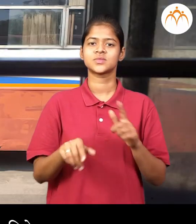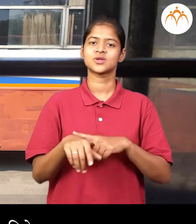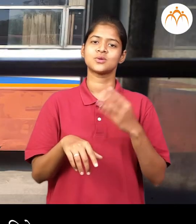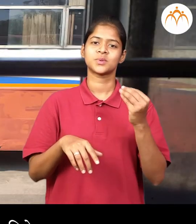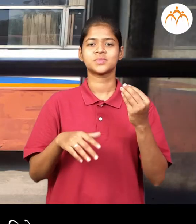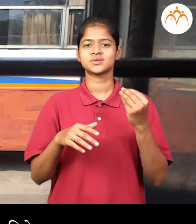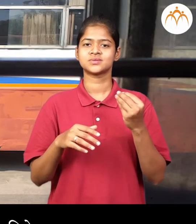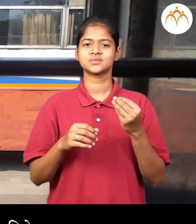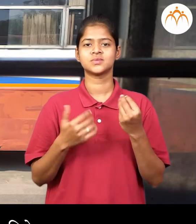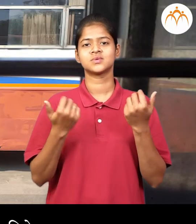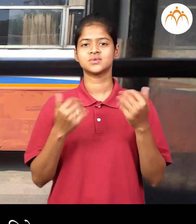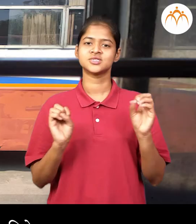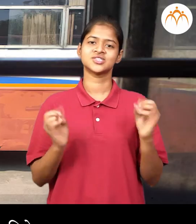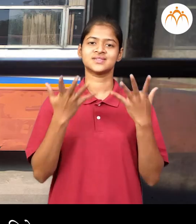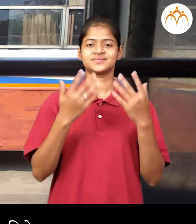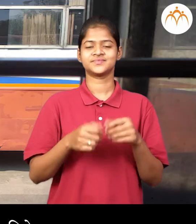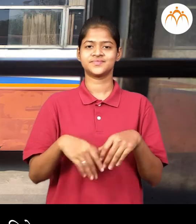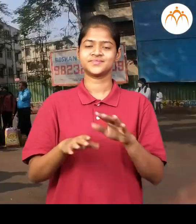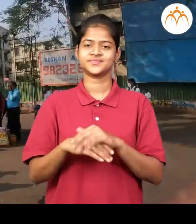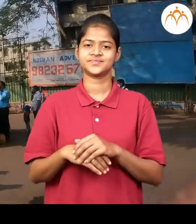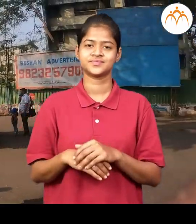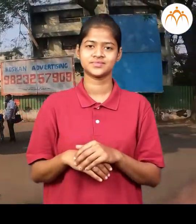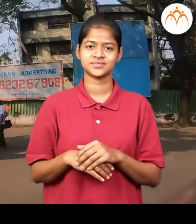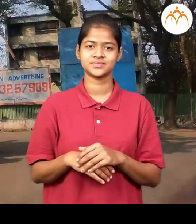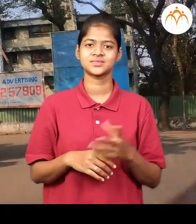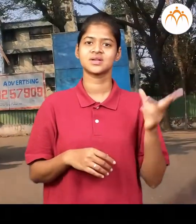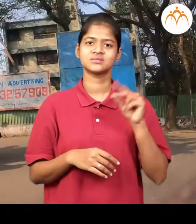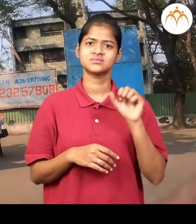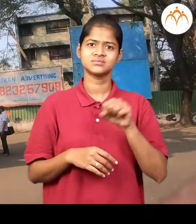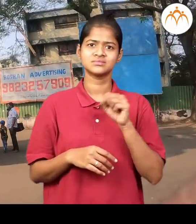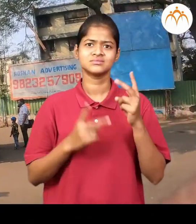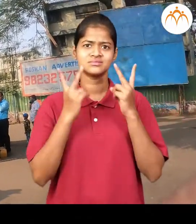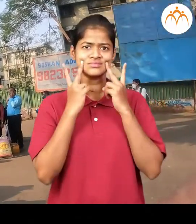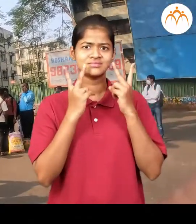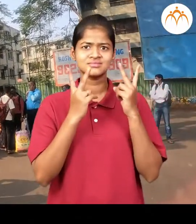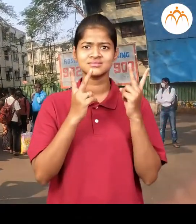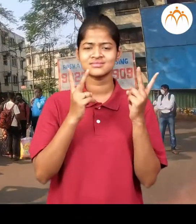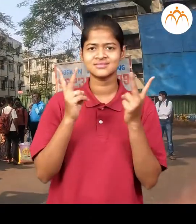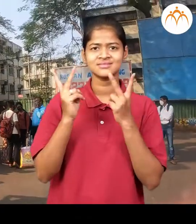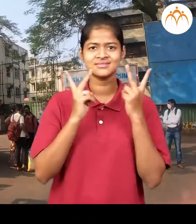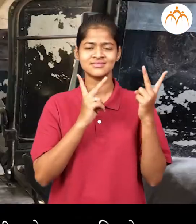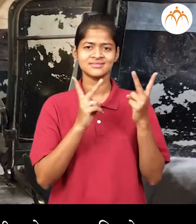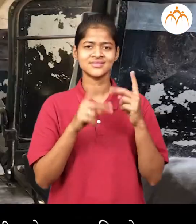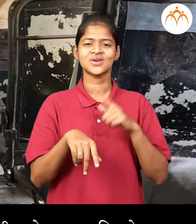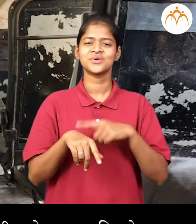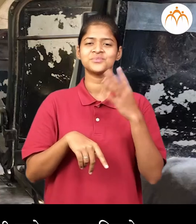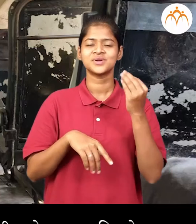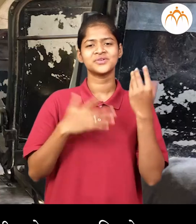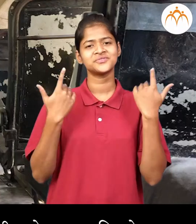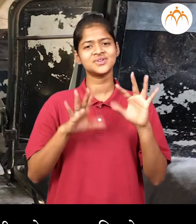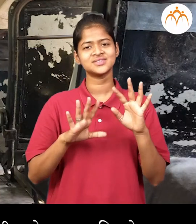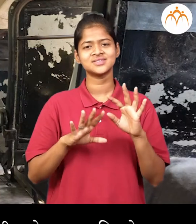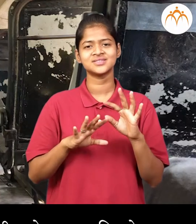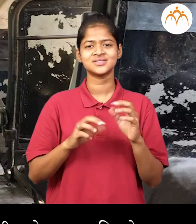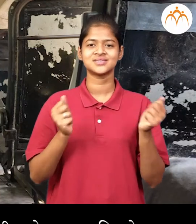पाच मिनिटत निगेत सुमेद परत इकड़े तिकड़े बगू लागला मग पाच